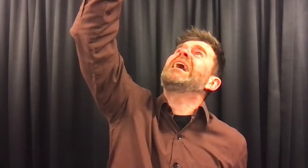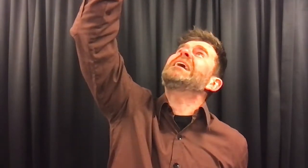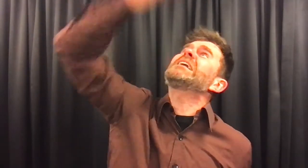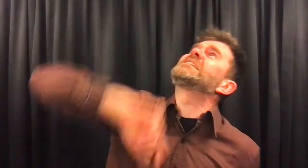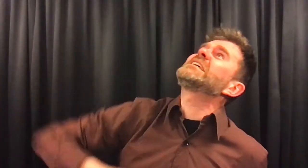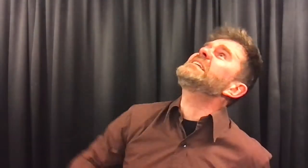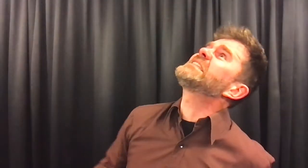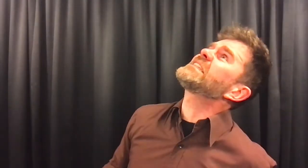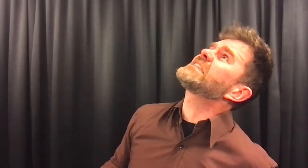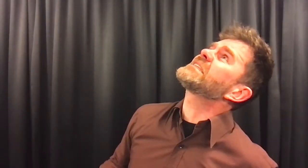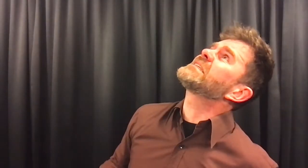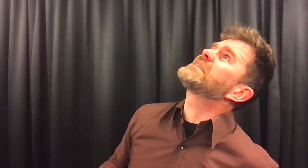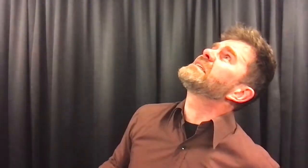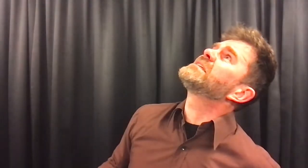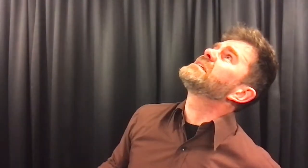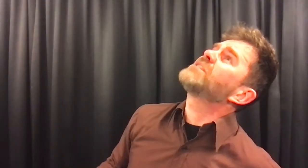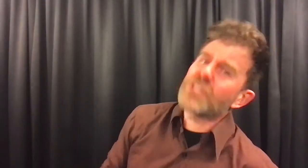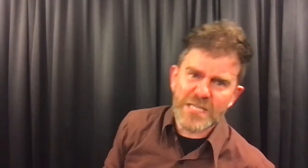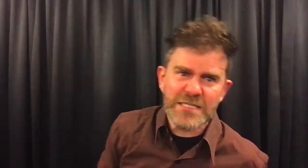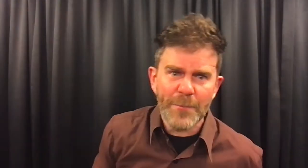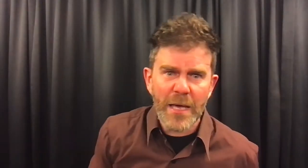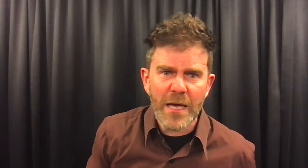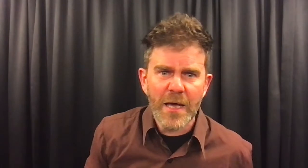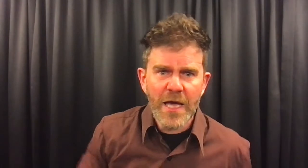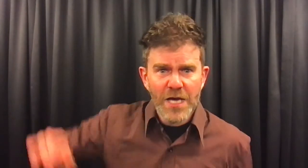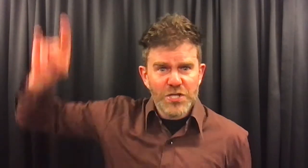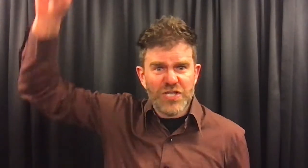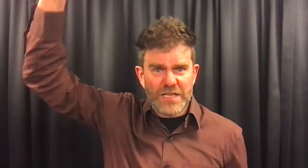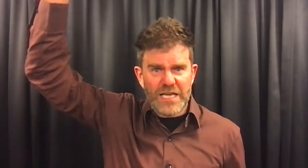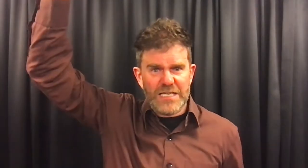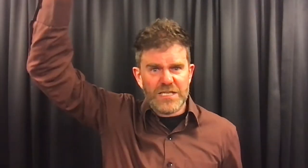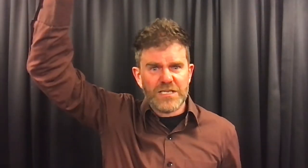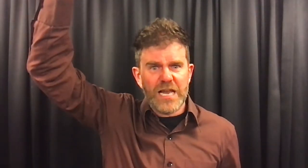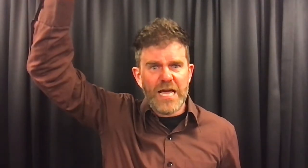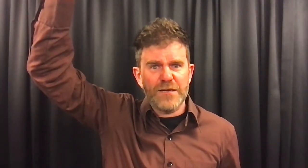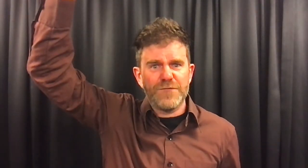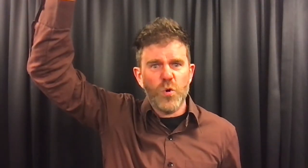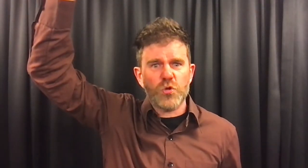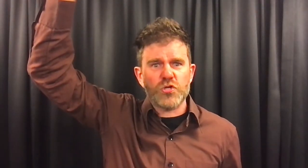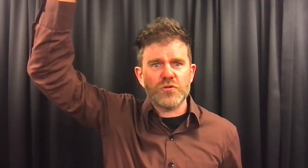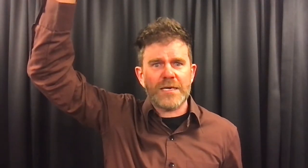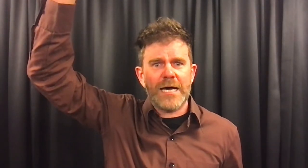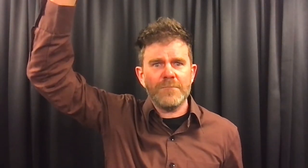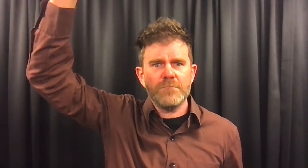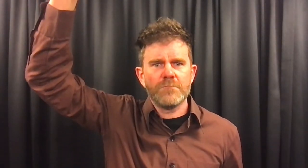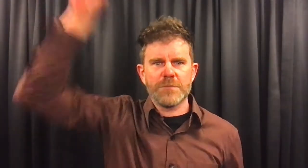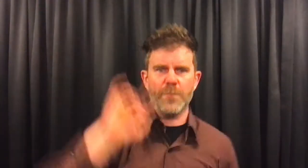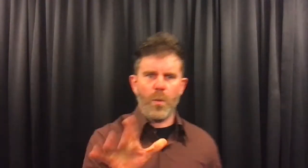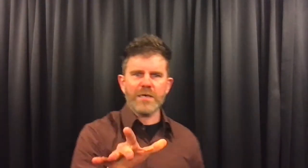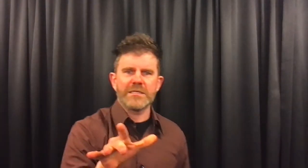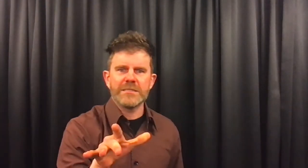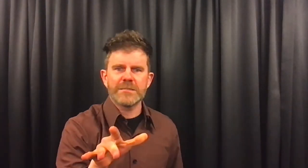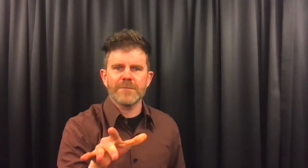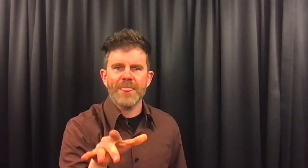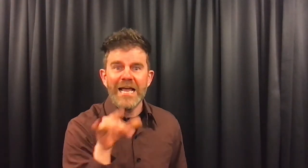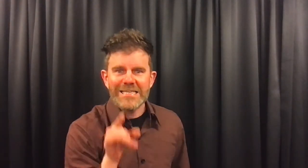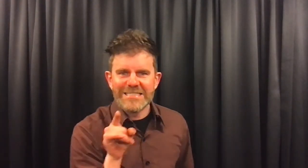arend. Is dat... Ja, dat is hem, hè. Dat is het kleine vogeltje zonder naam. Ja, maar wacht eens. Dan